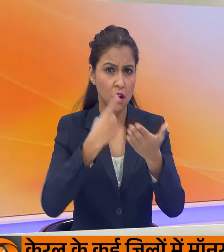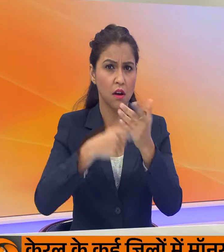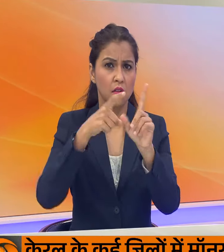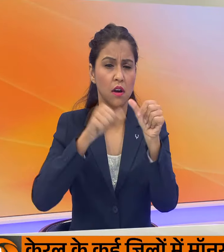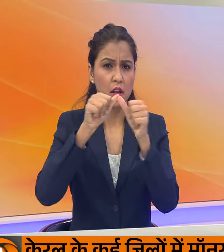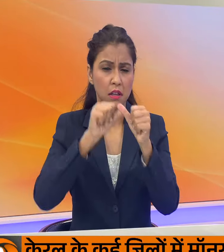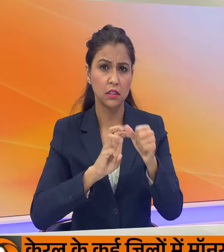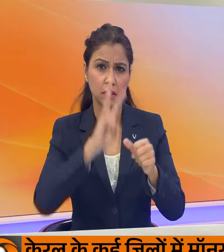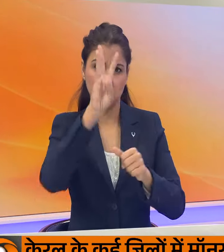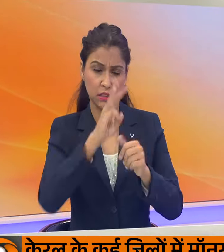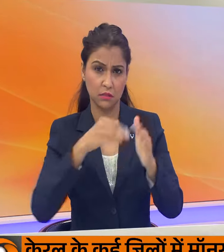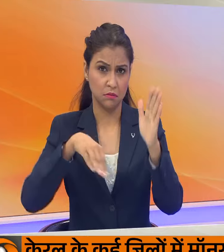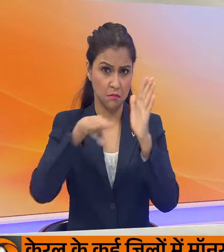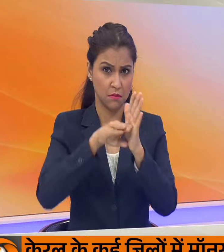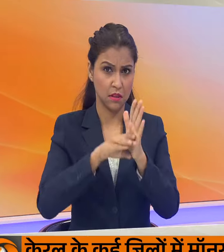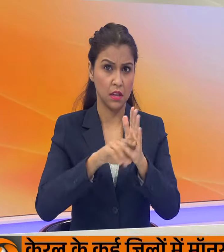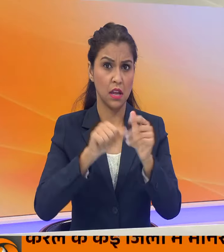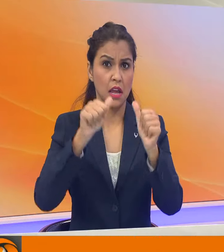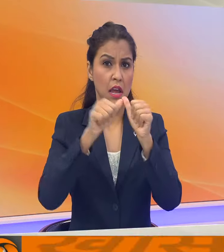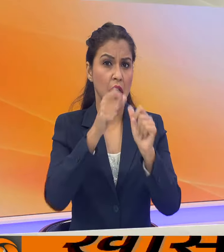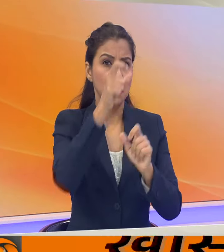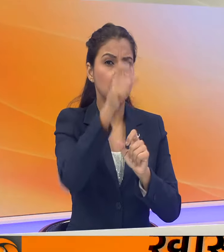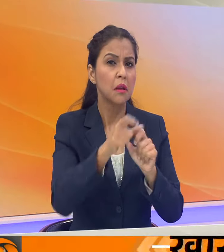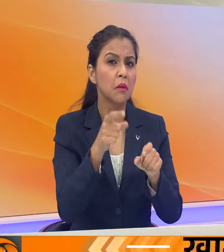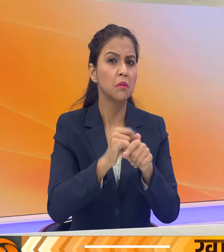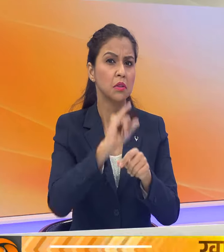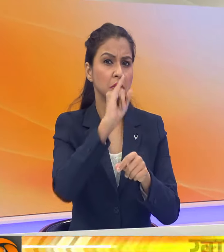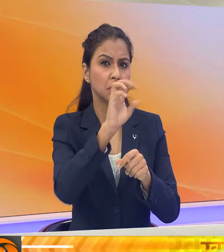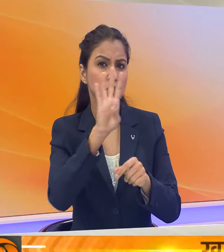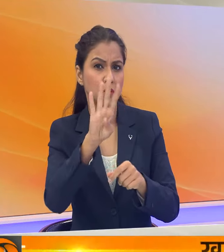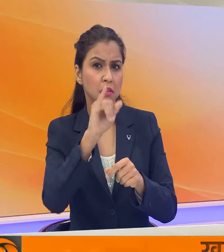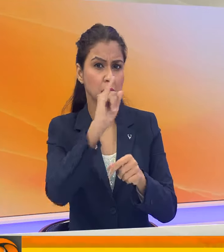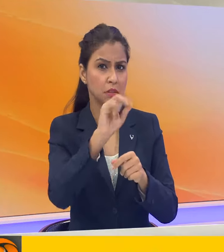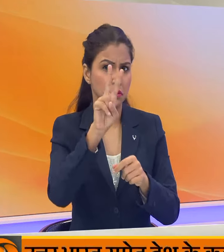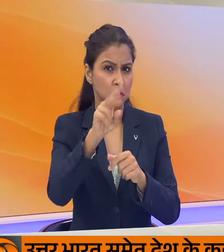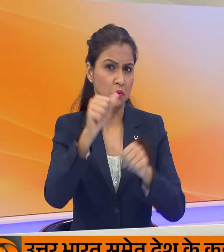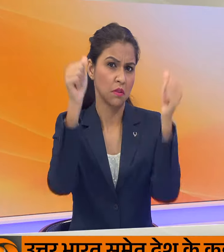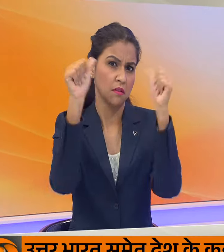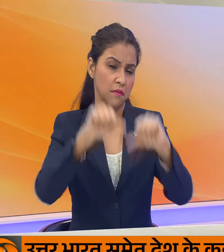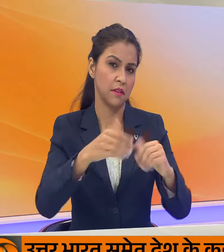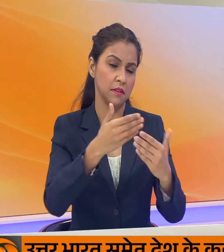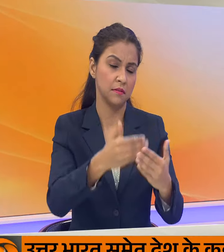ने तीसरे दोर के माच में आलेजे मार्टिन्स को 6-4, 6-2 से माच दि